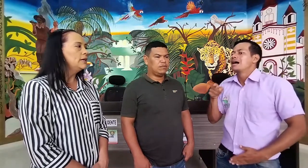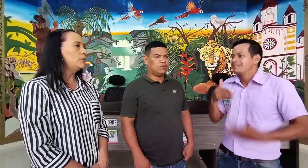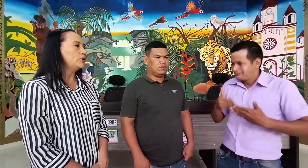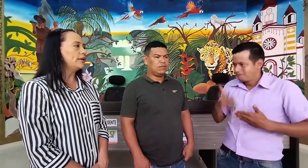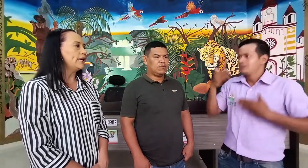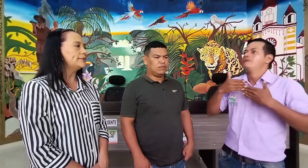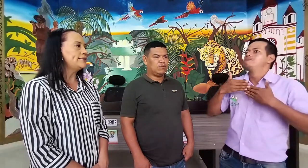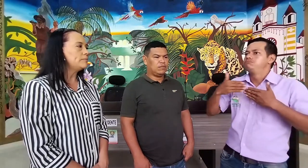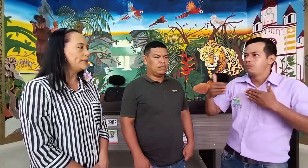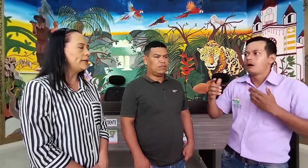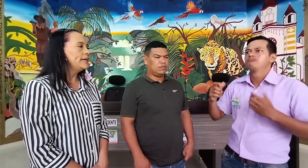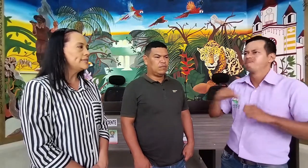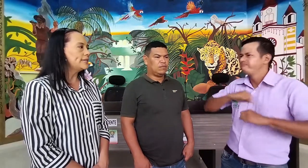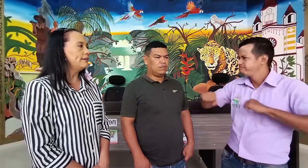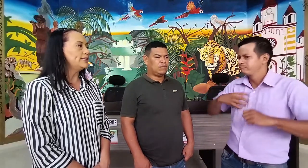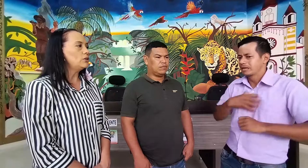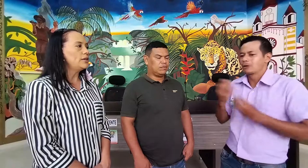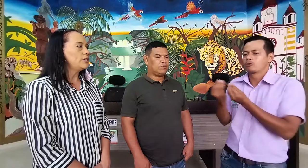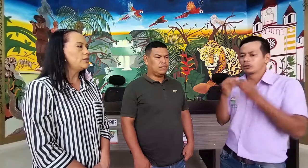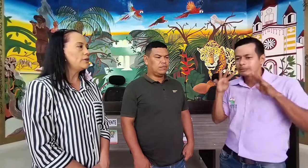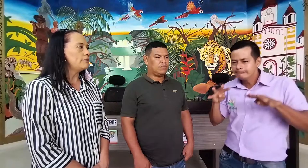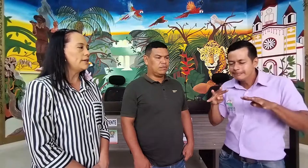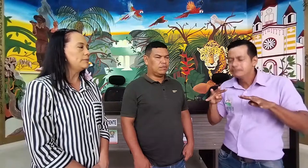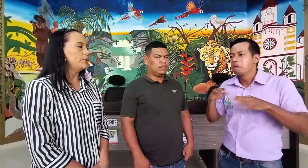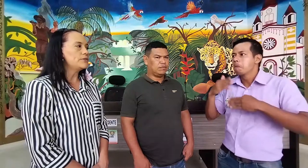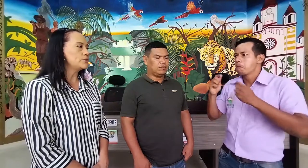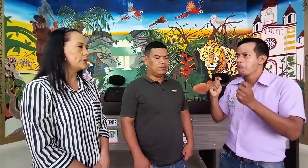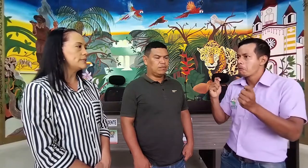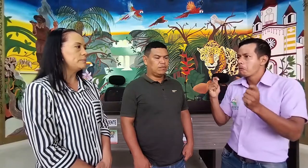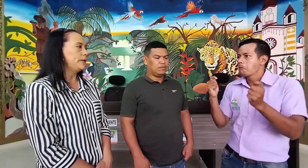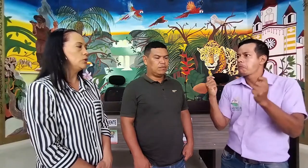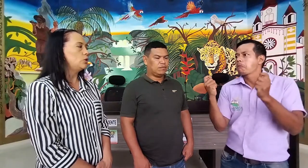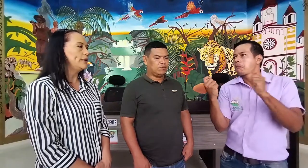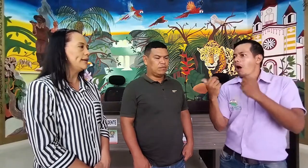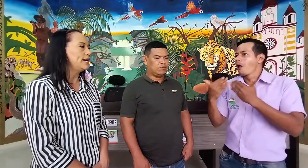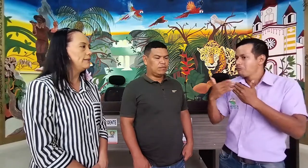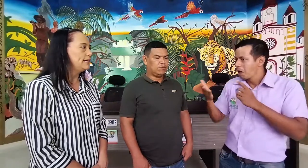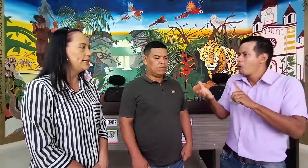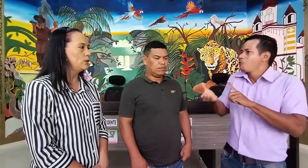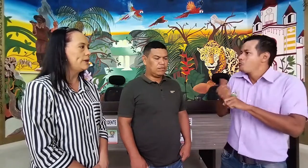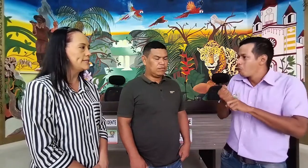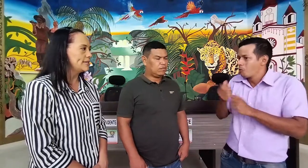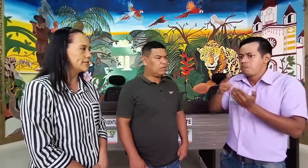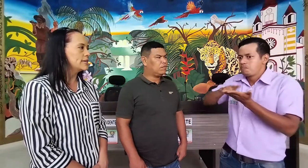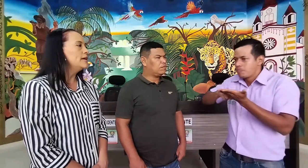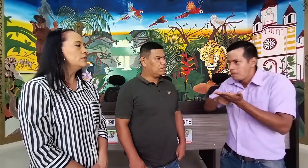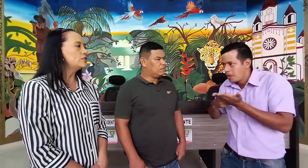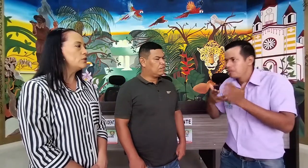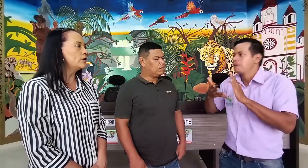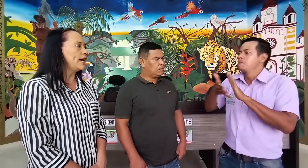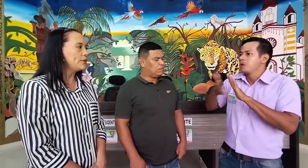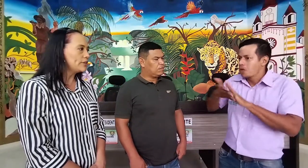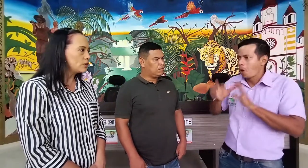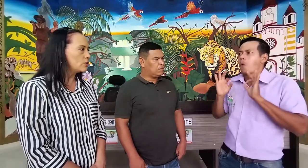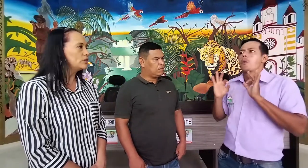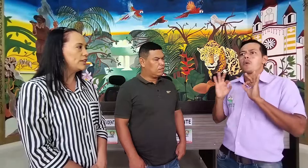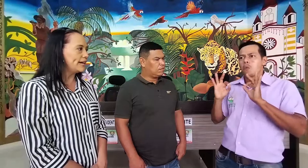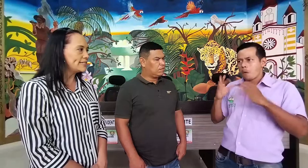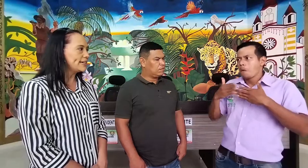porque siempre llegaban al colegio y había dos profesores que no manejaban la lengua de señas. Entonces lograron encontrar ese